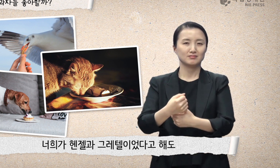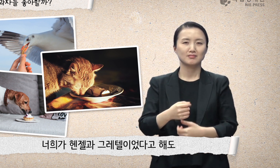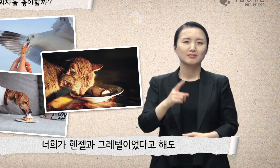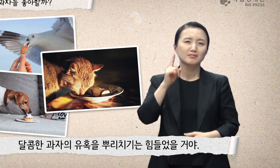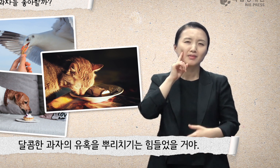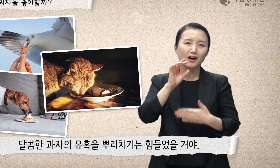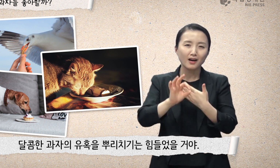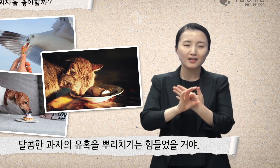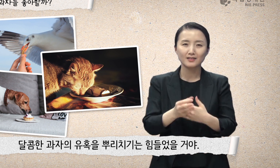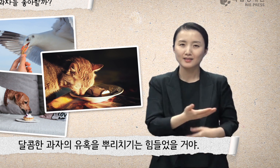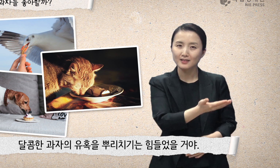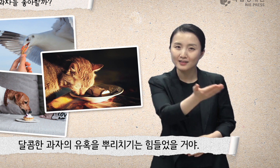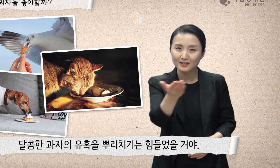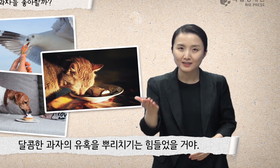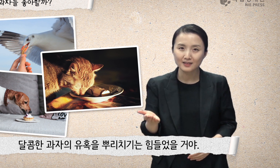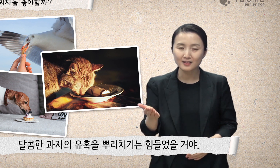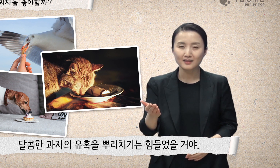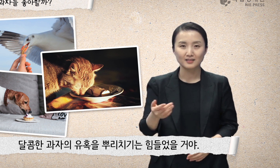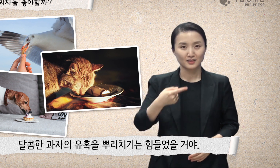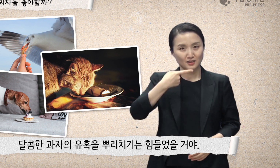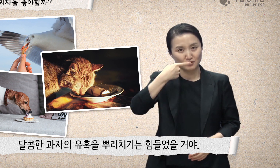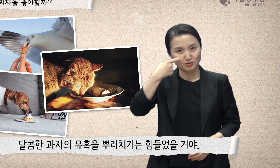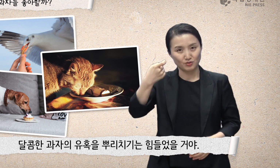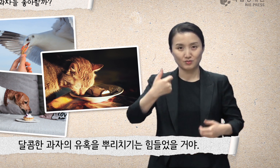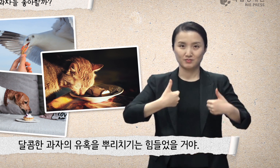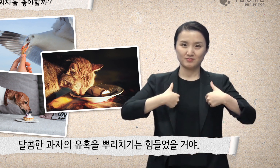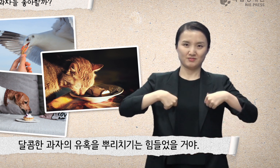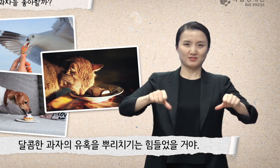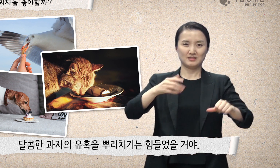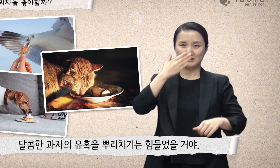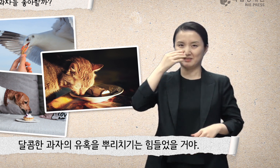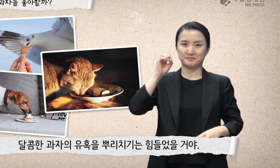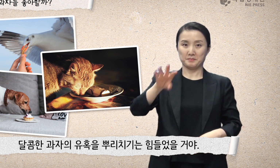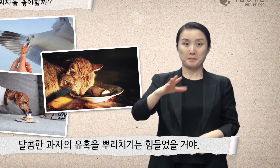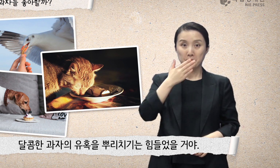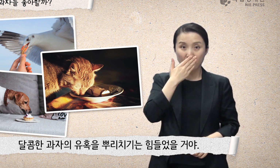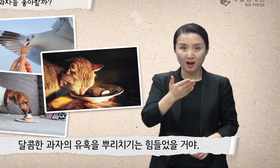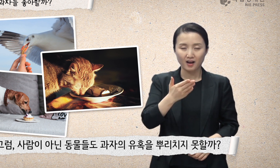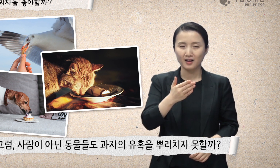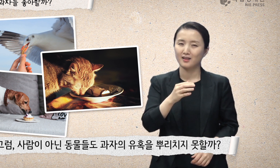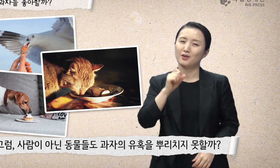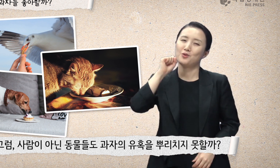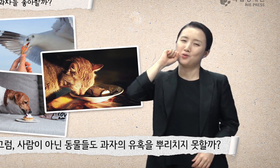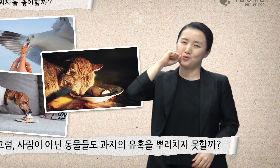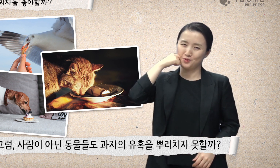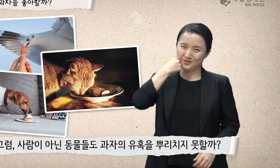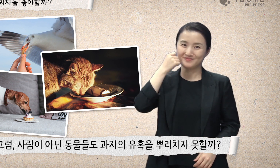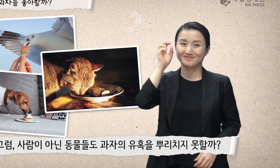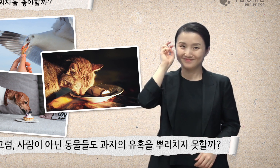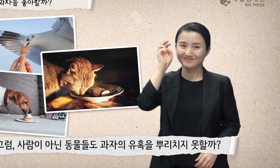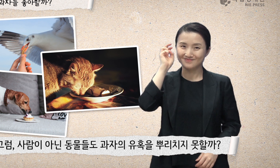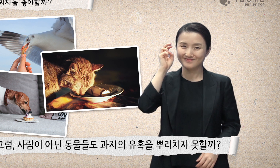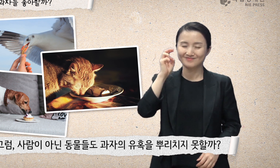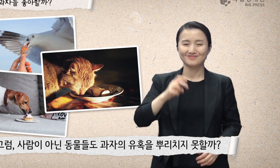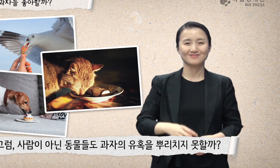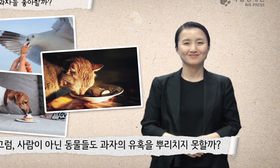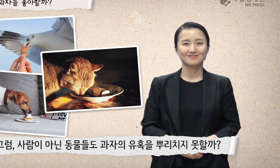달콤한 과자의 유혹을 뿌리치기는 힘들었을 거야. 그럼 사람이 아닌 동물들도